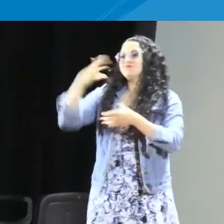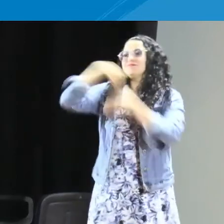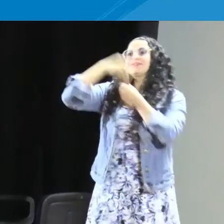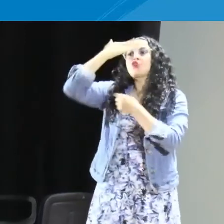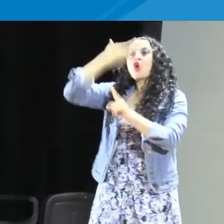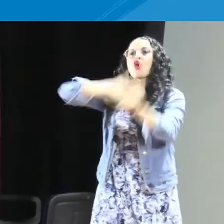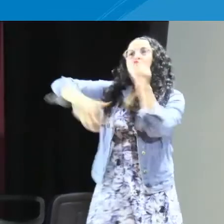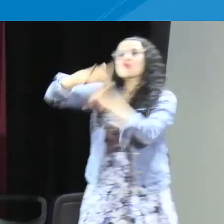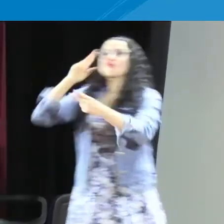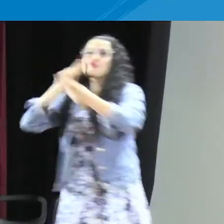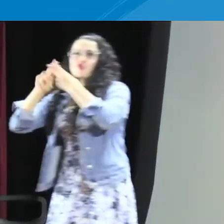en primera infancia,